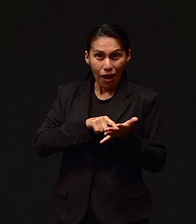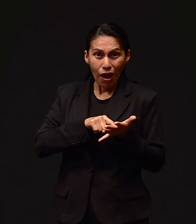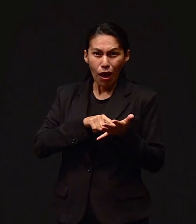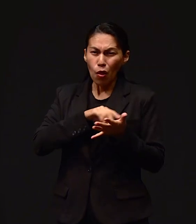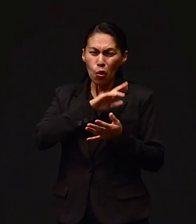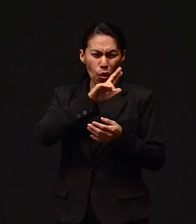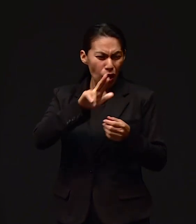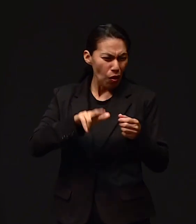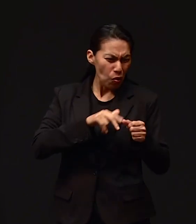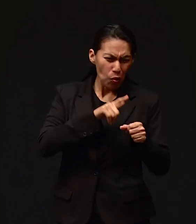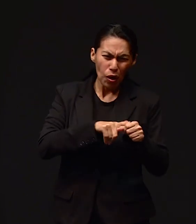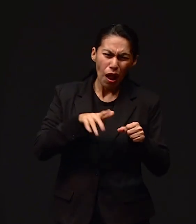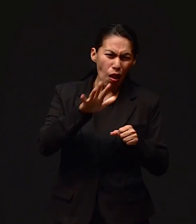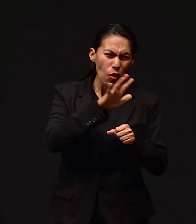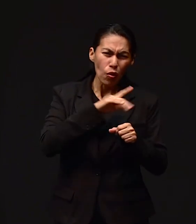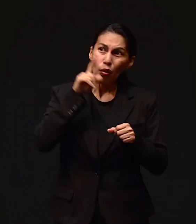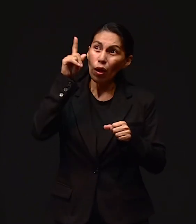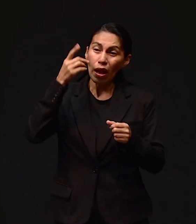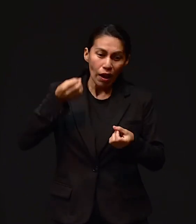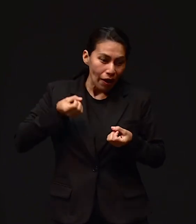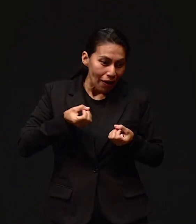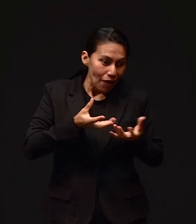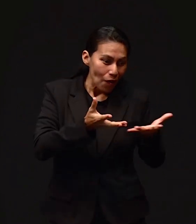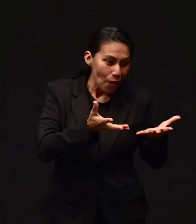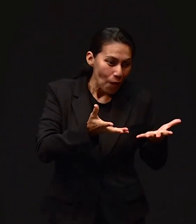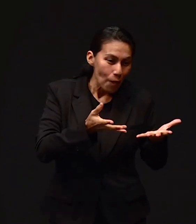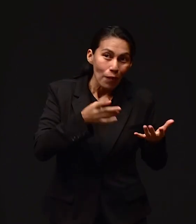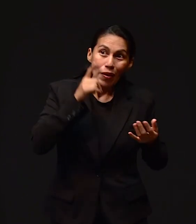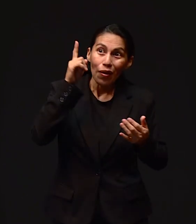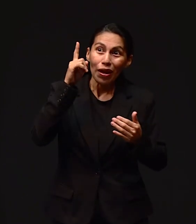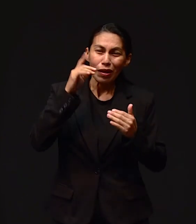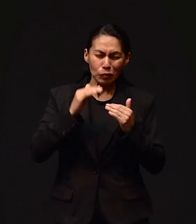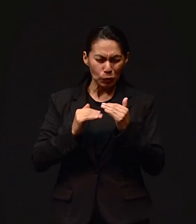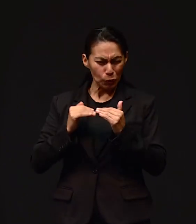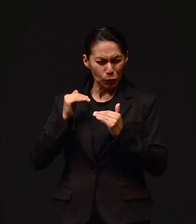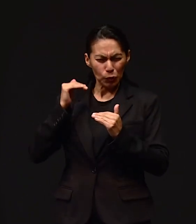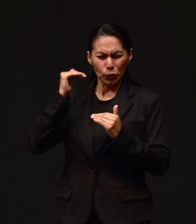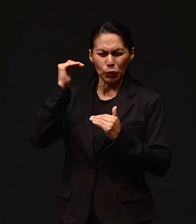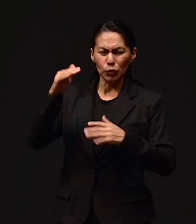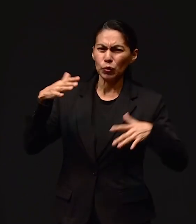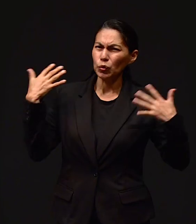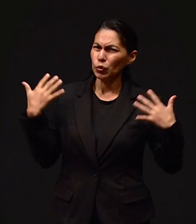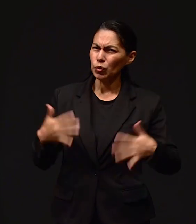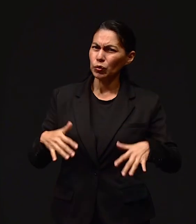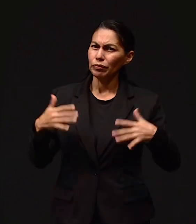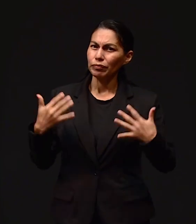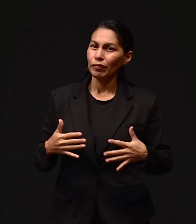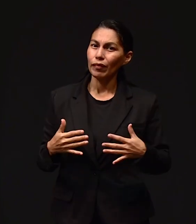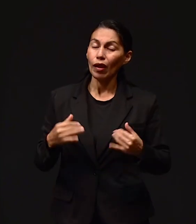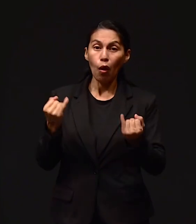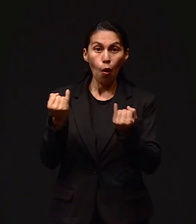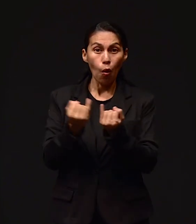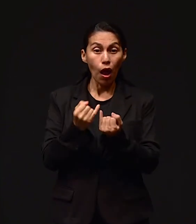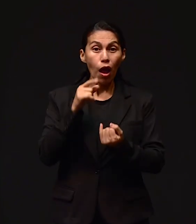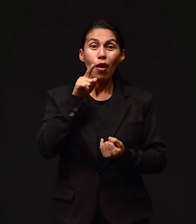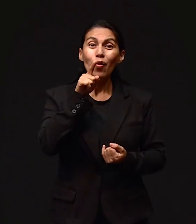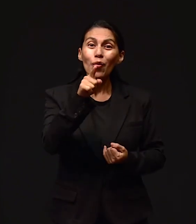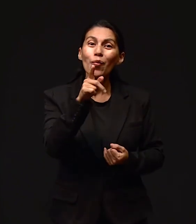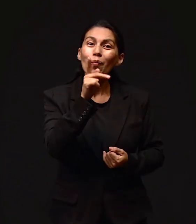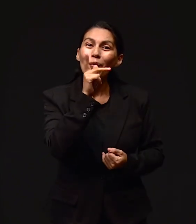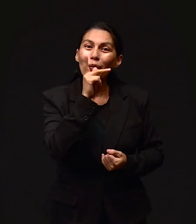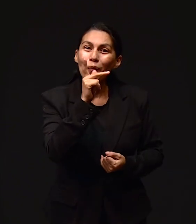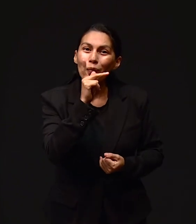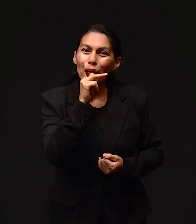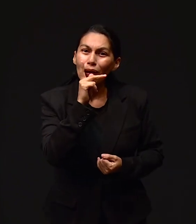pero Él es sobrenatural. Y no solo eso, es tu Padre Celestial. Tú